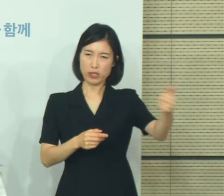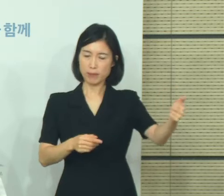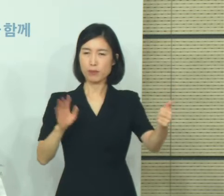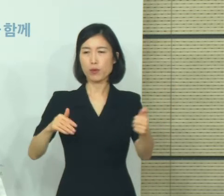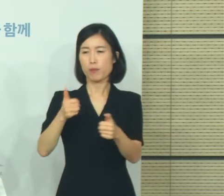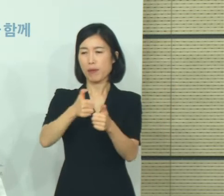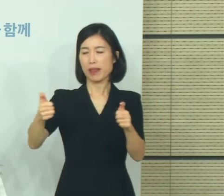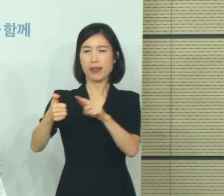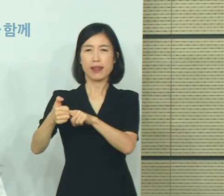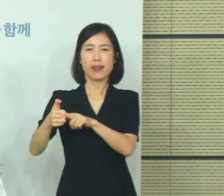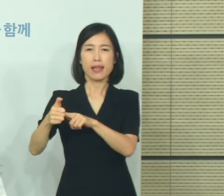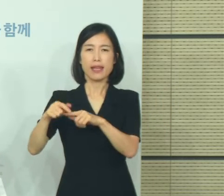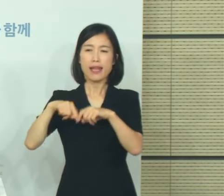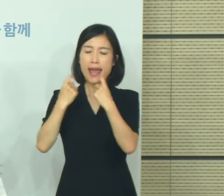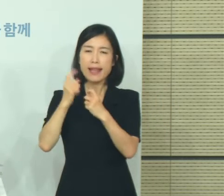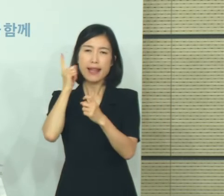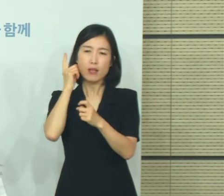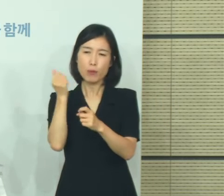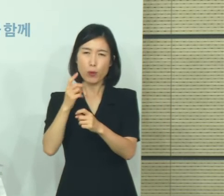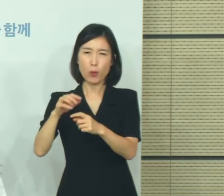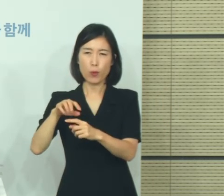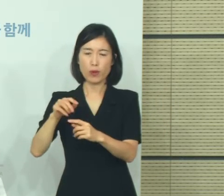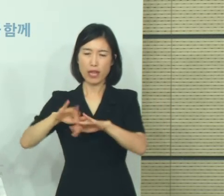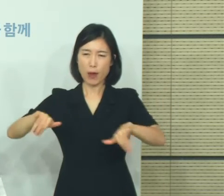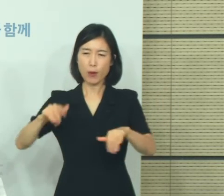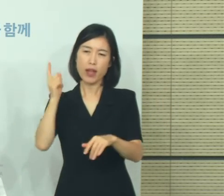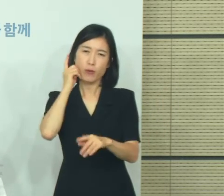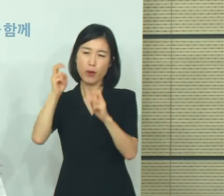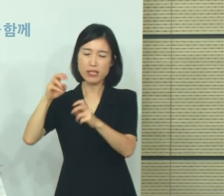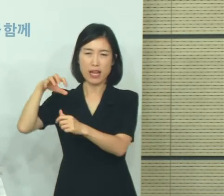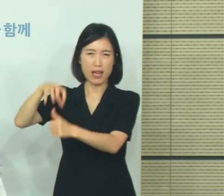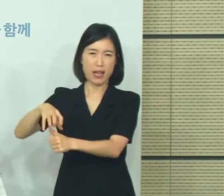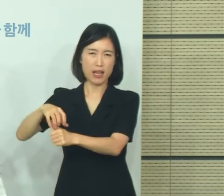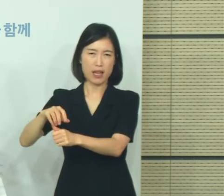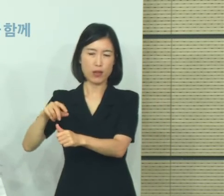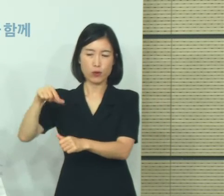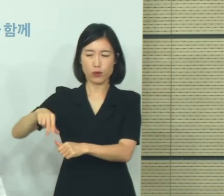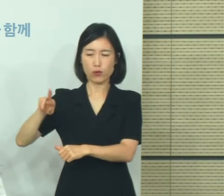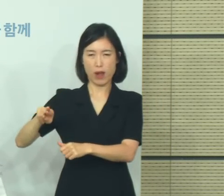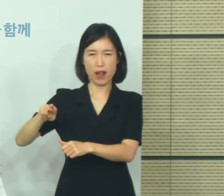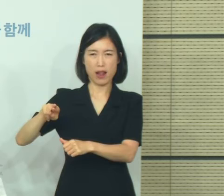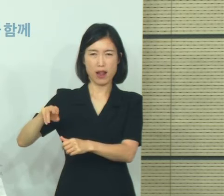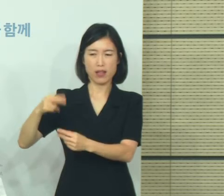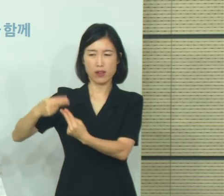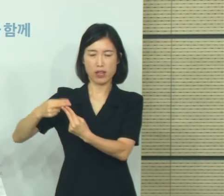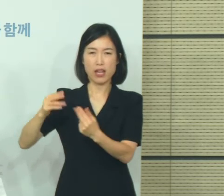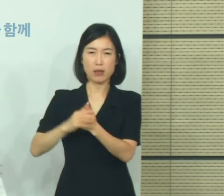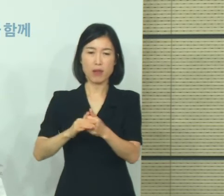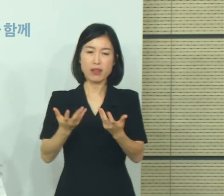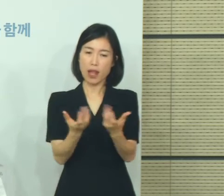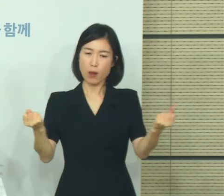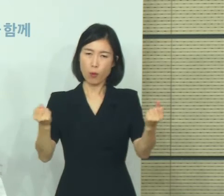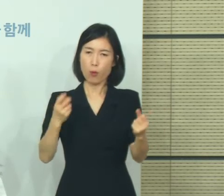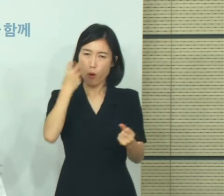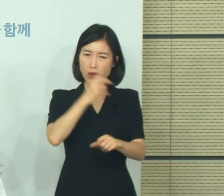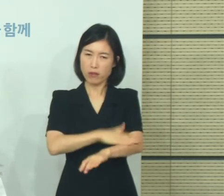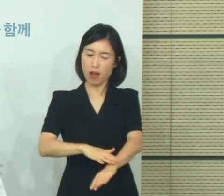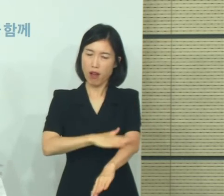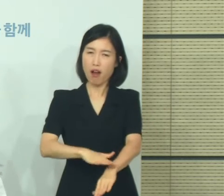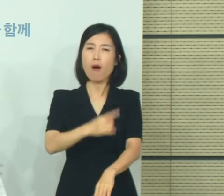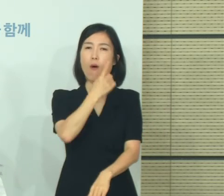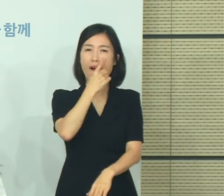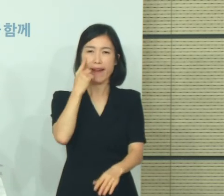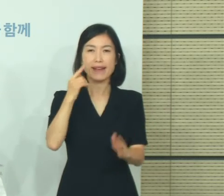자동 파기되는 등 안전하게 관리되고 있음을 확인하였습니다. 수기명부 작성 원칙